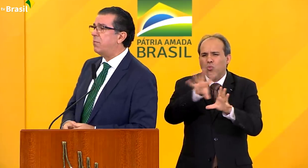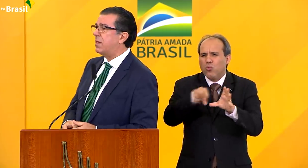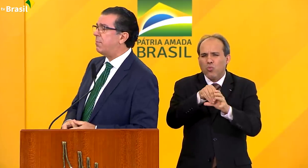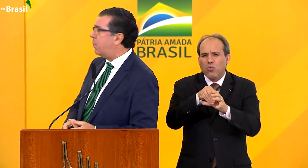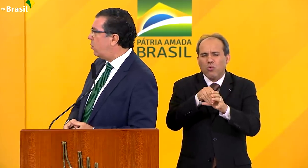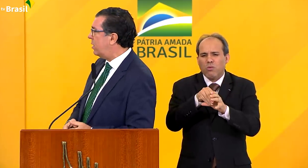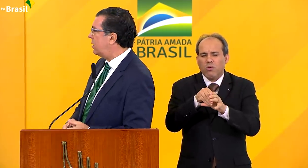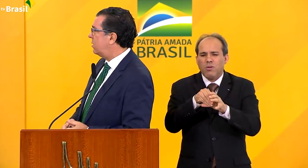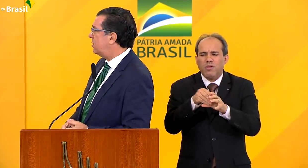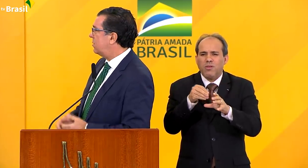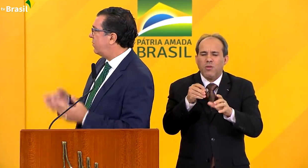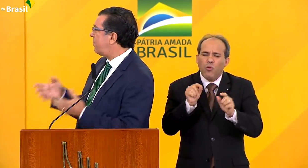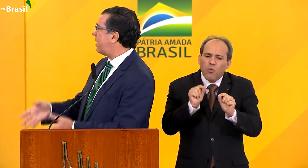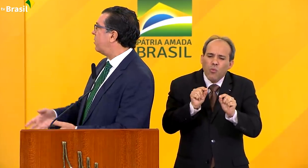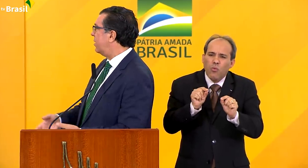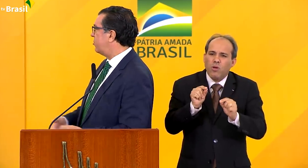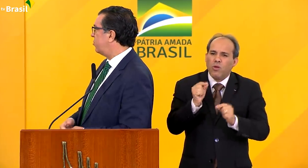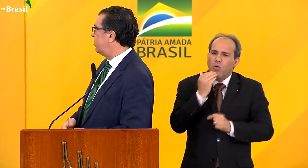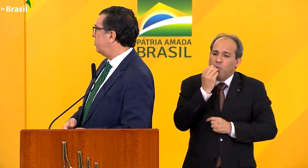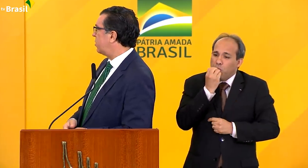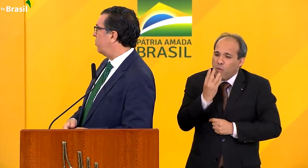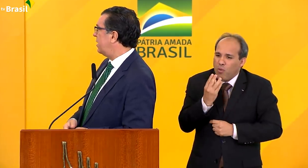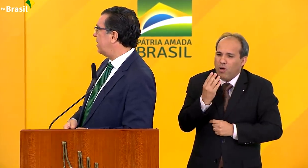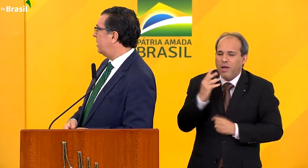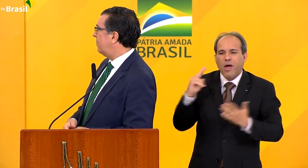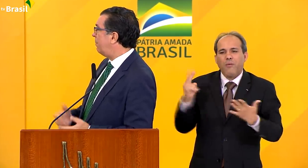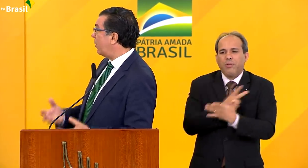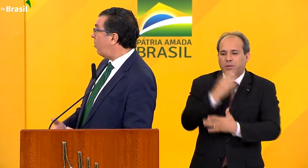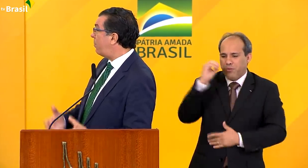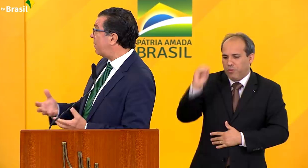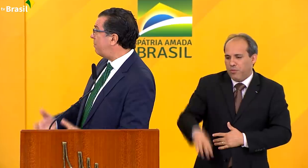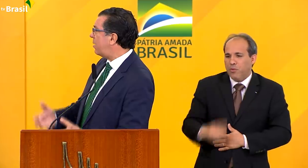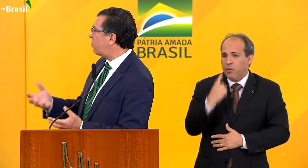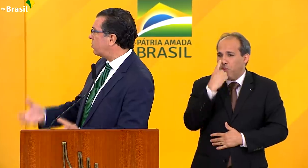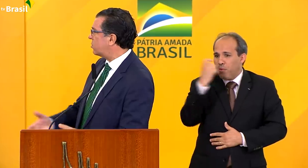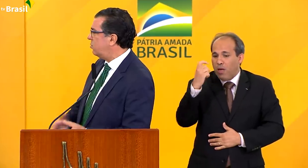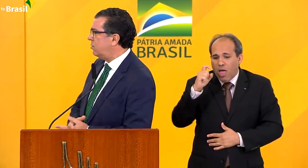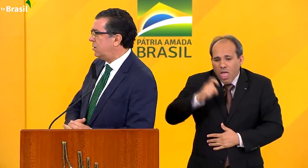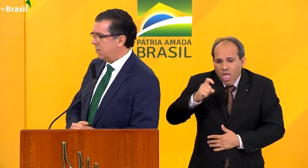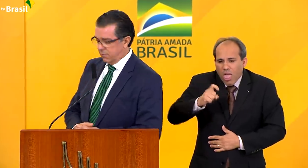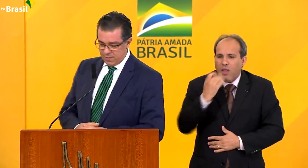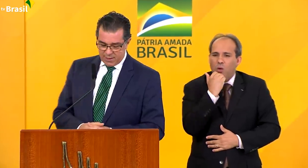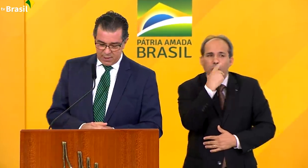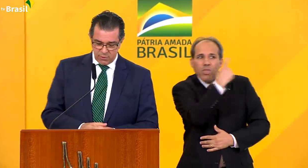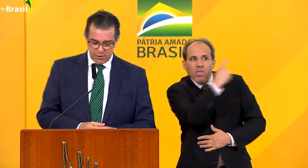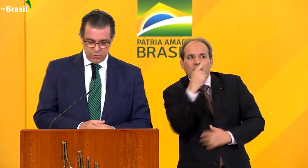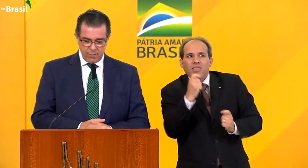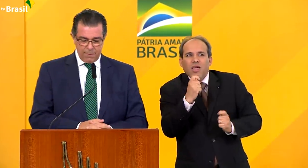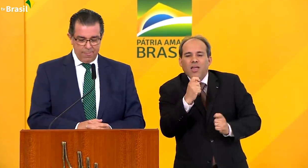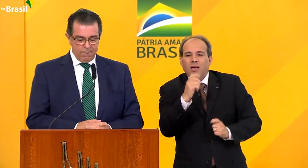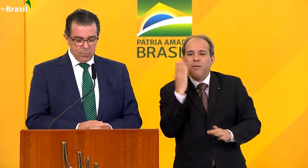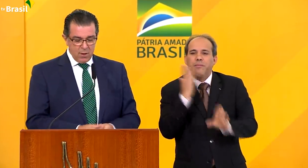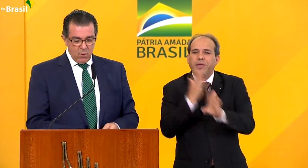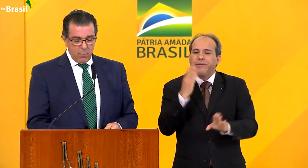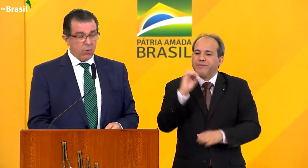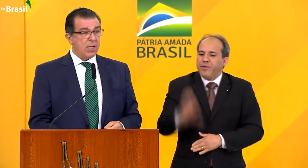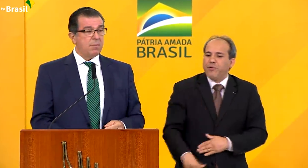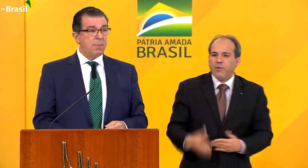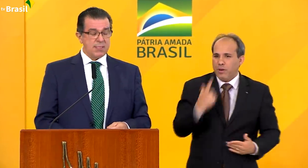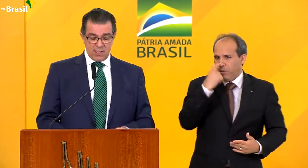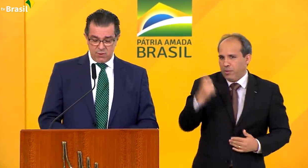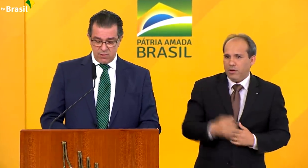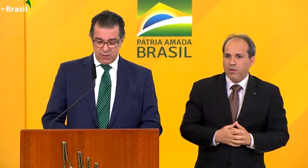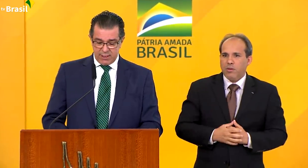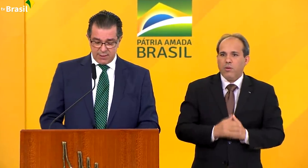muita comida boa vá parar no lixo. Muita comida própria para o consumo vá parar no lixo. O